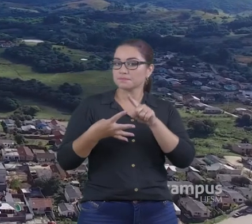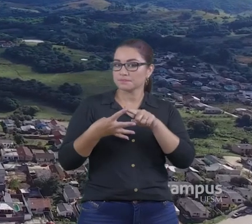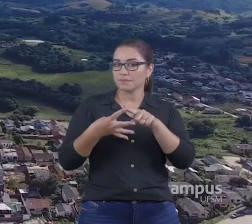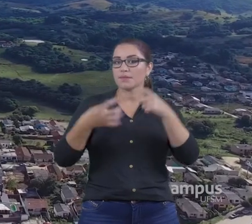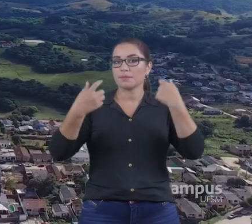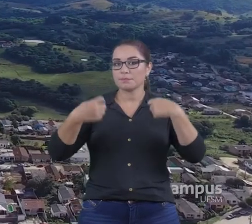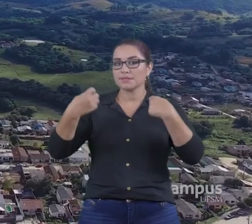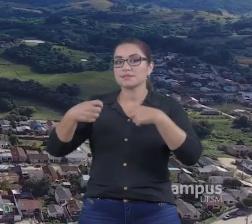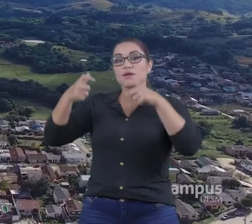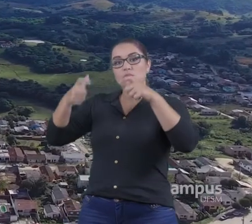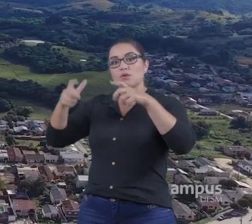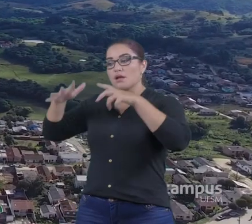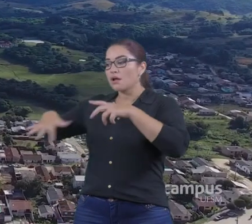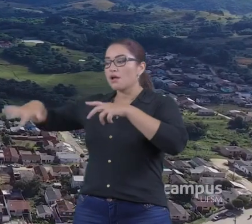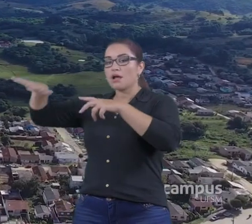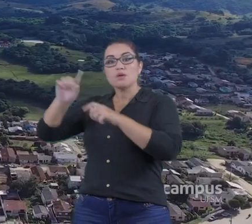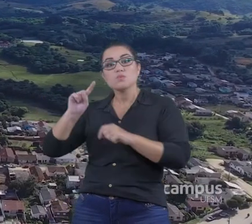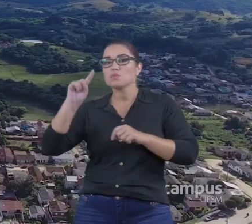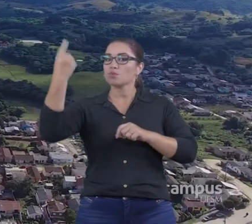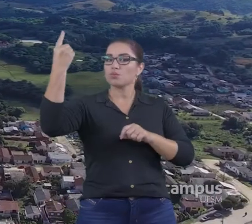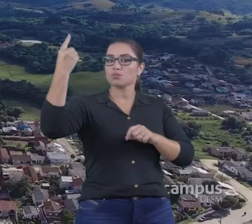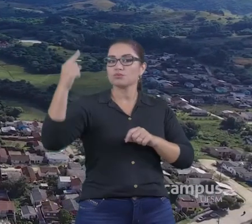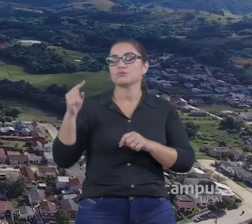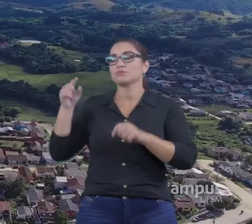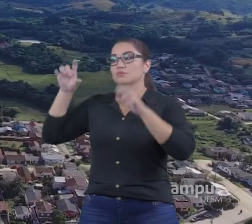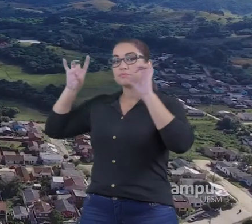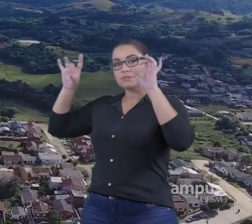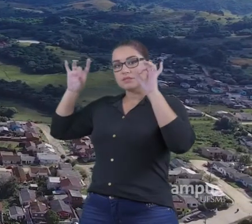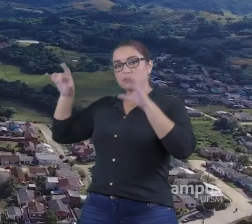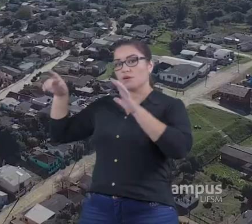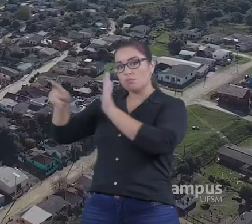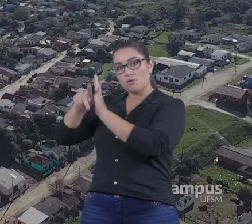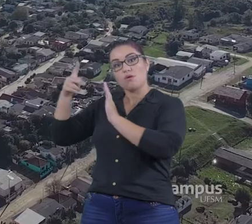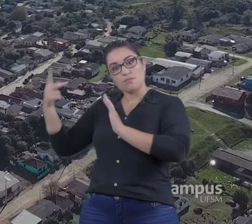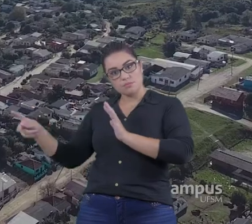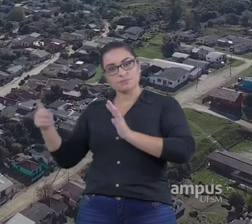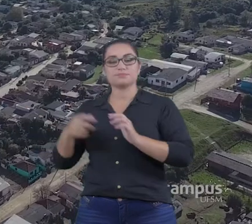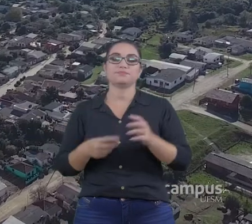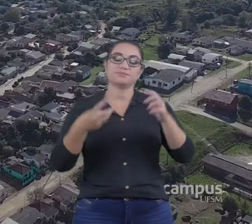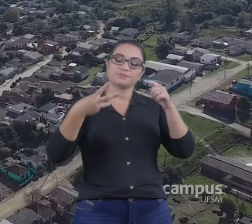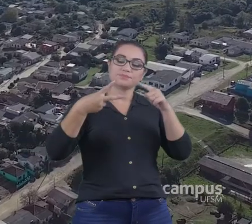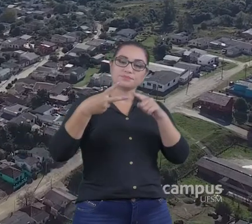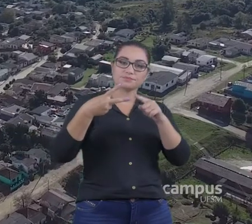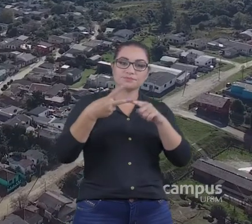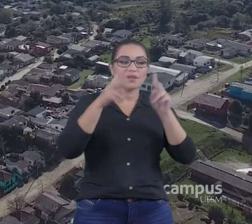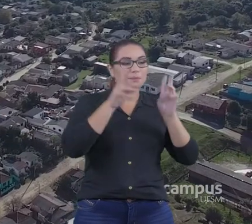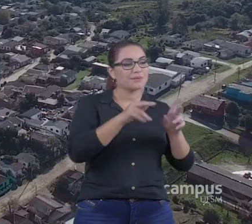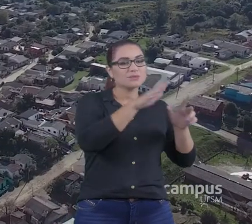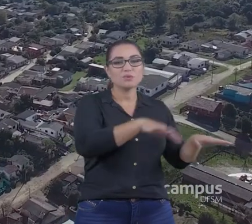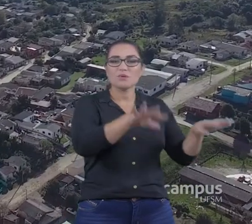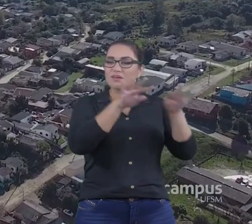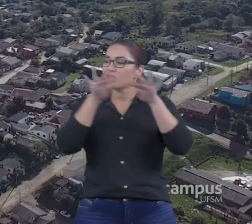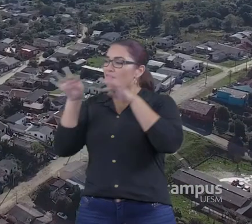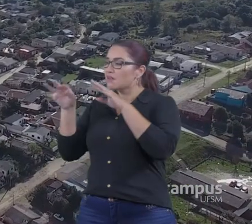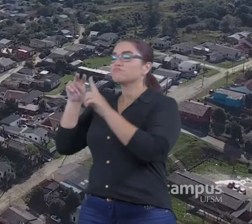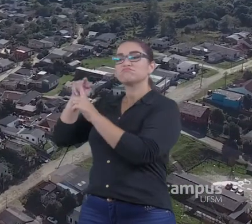basear Nos geomonumentos Que estão disponíveis Ali no território Ele tem que se basear Na interpretação